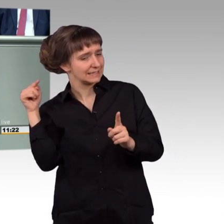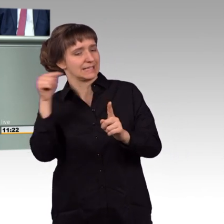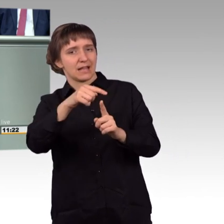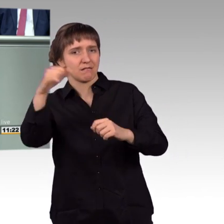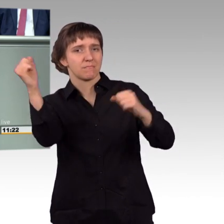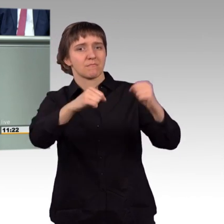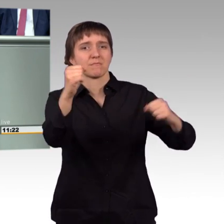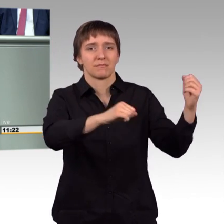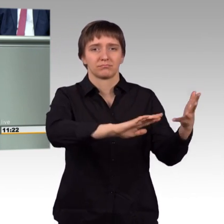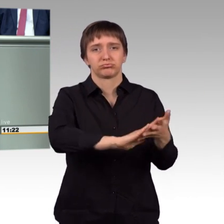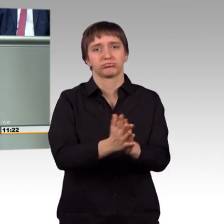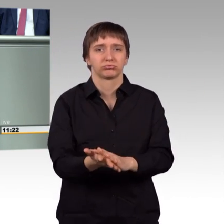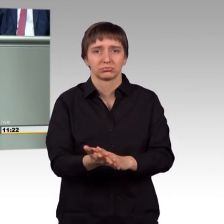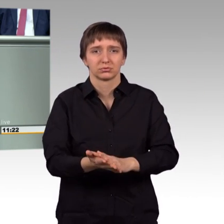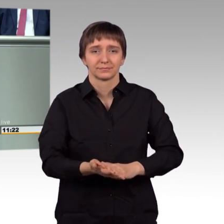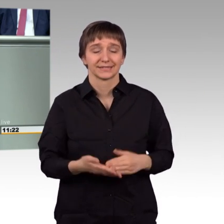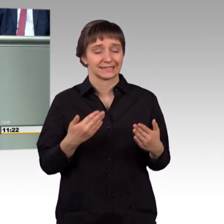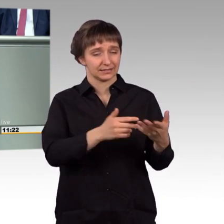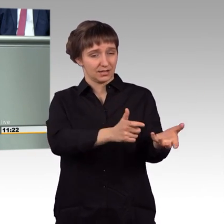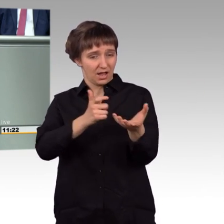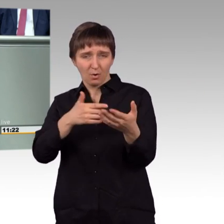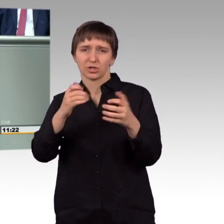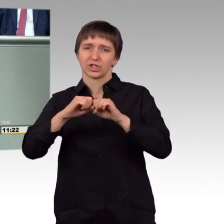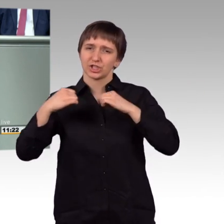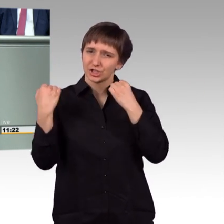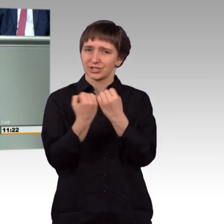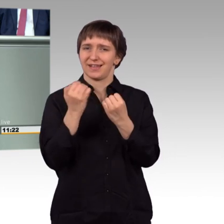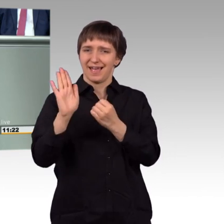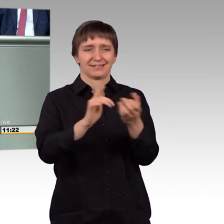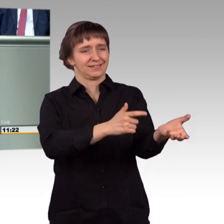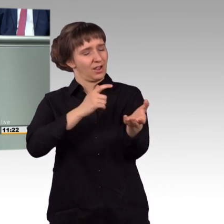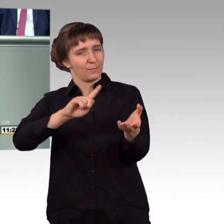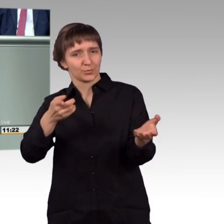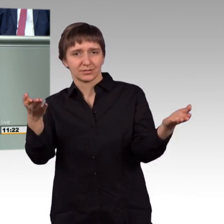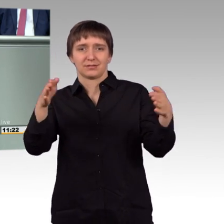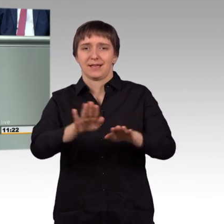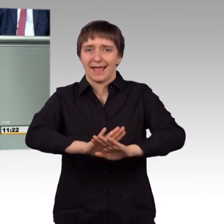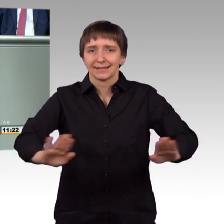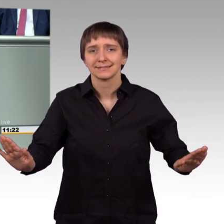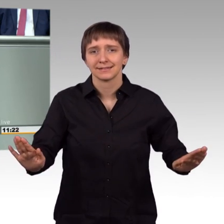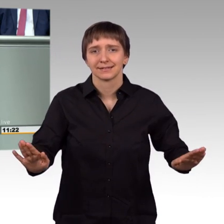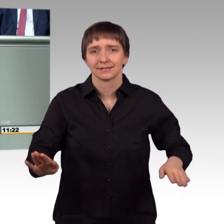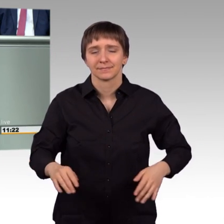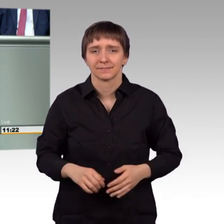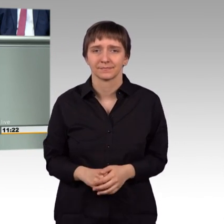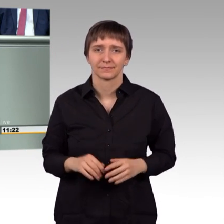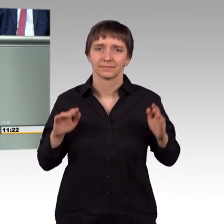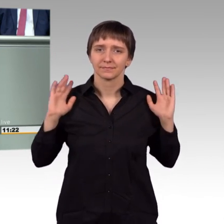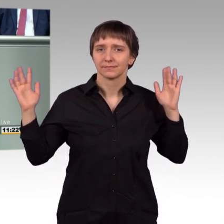Dieser Terror muss enden, dieser Staatsterror. ich sage auch, und ich